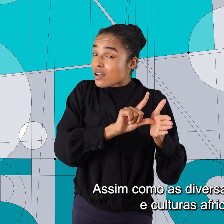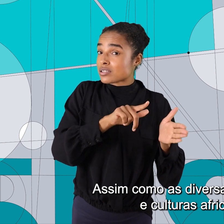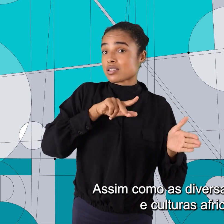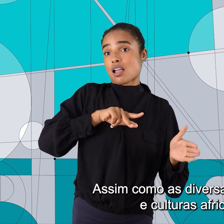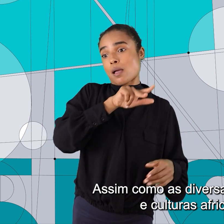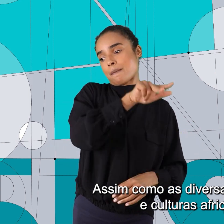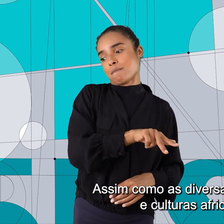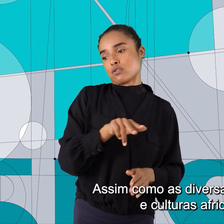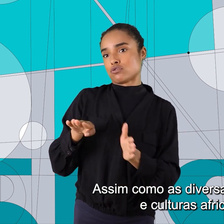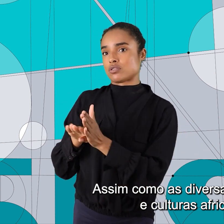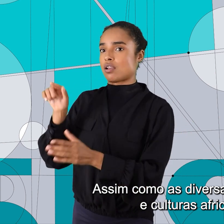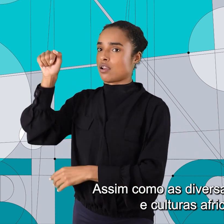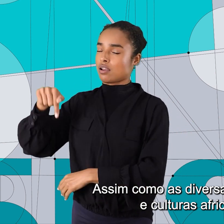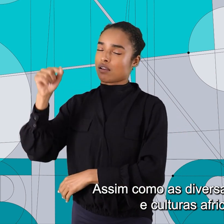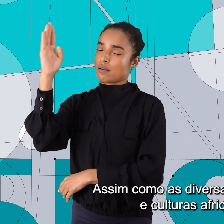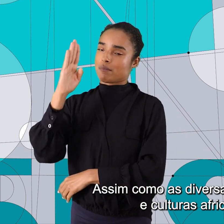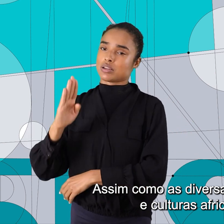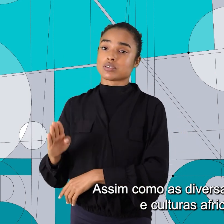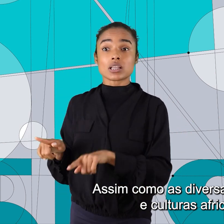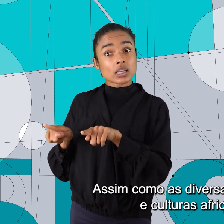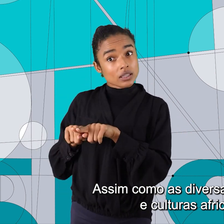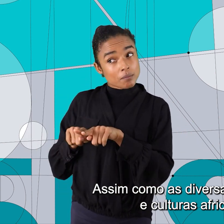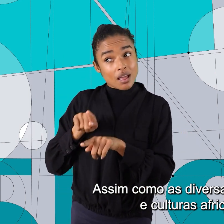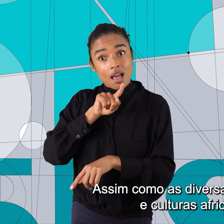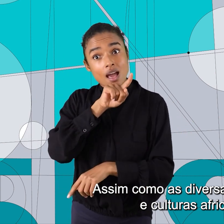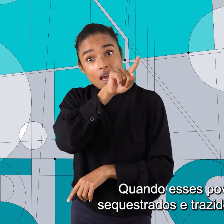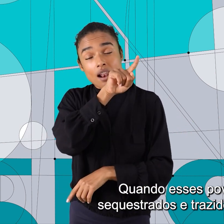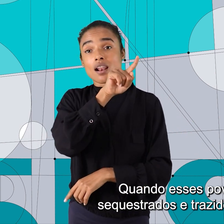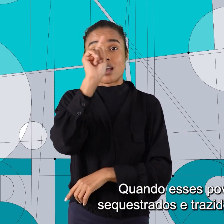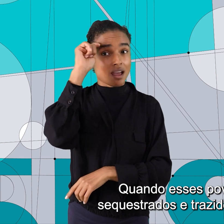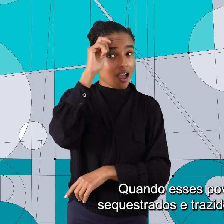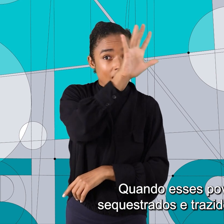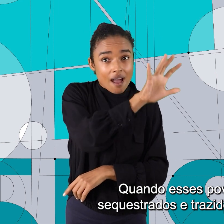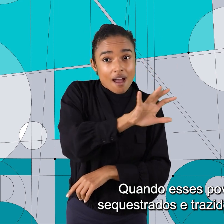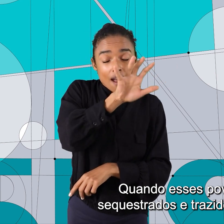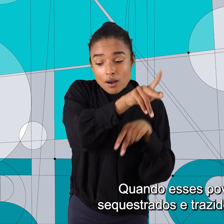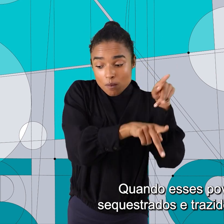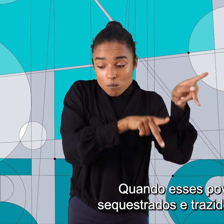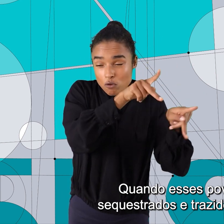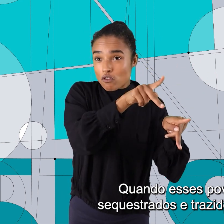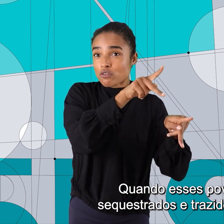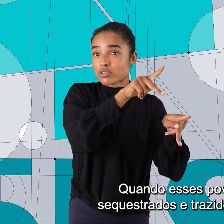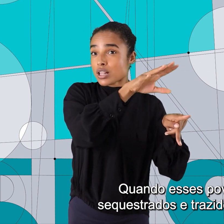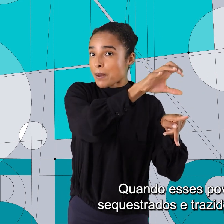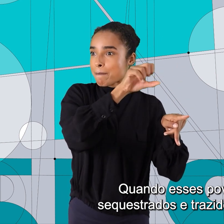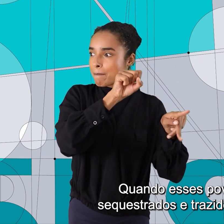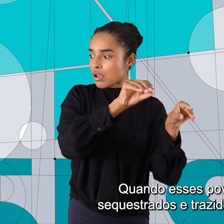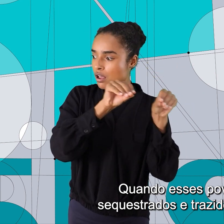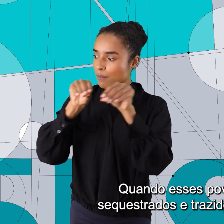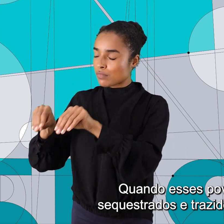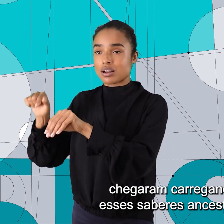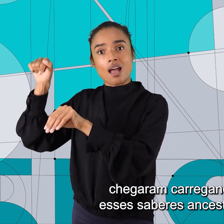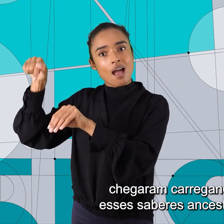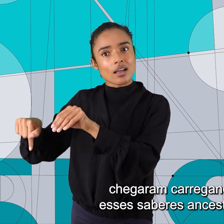diversas populações e culturas africanas. Quando esses povos foram sequestrados e trazidos para o Brasil,